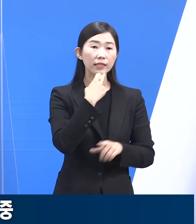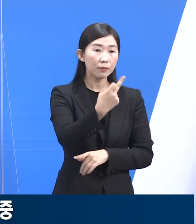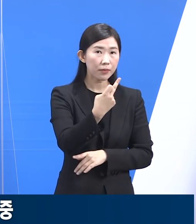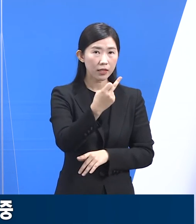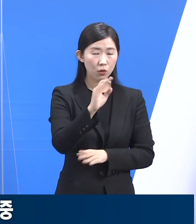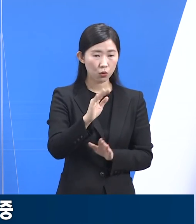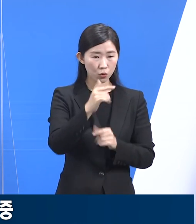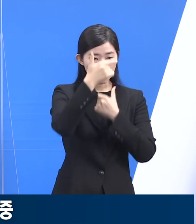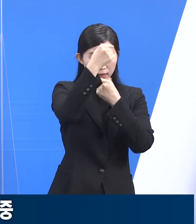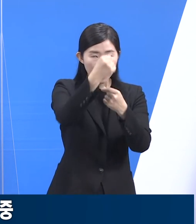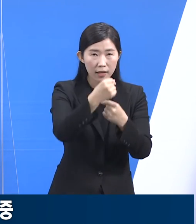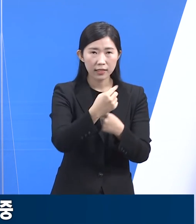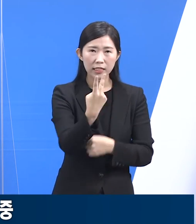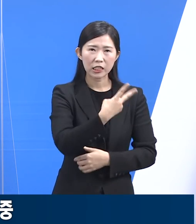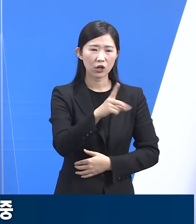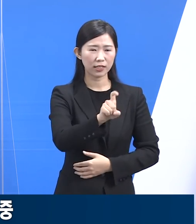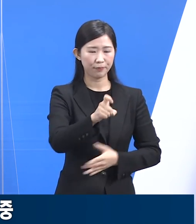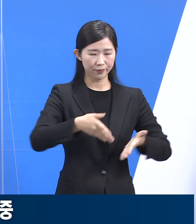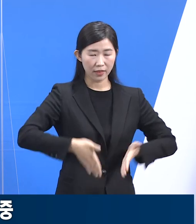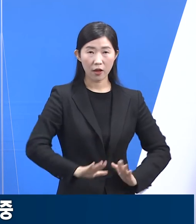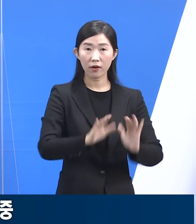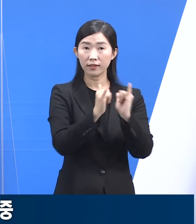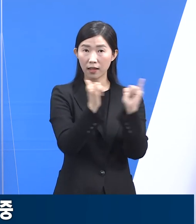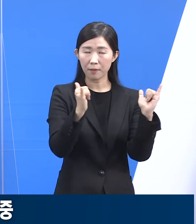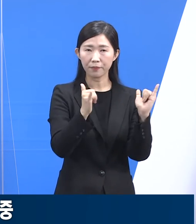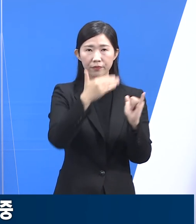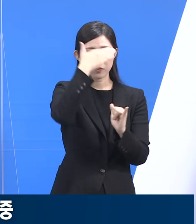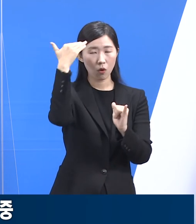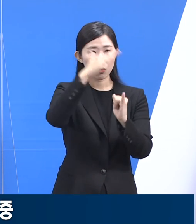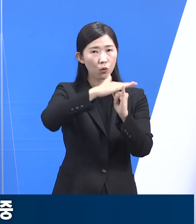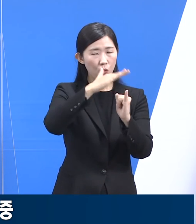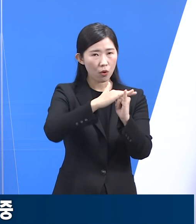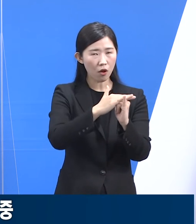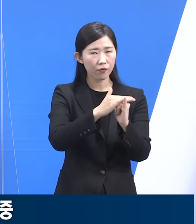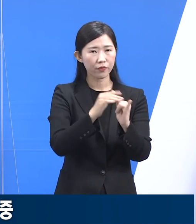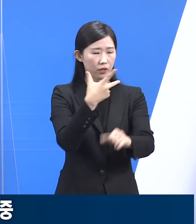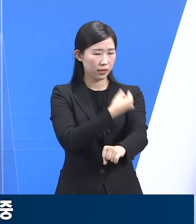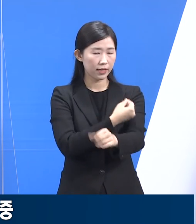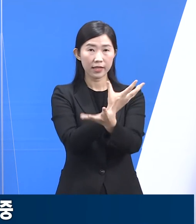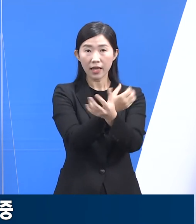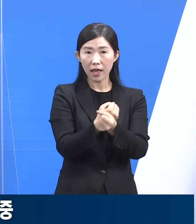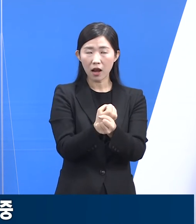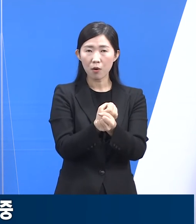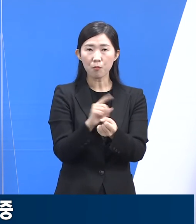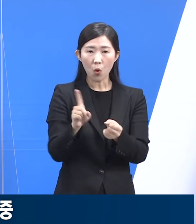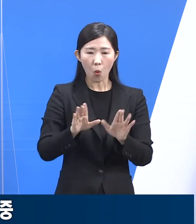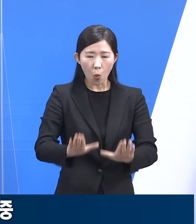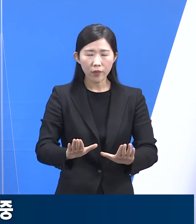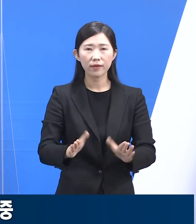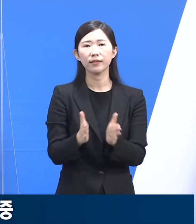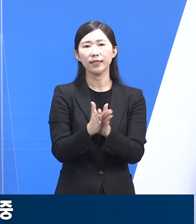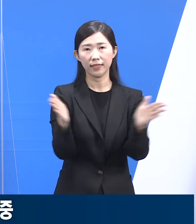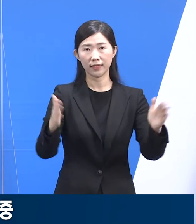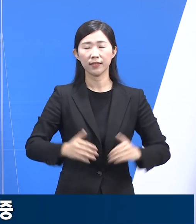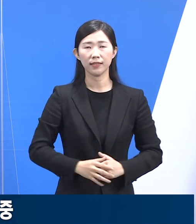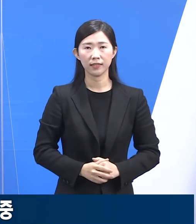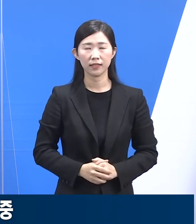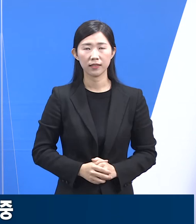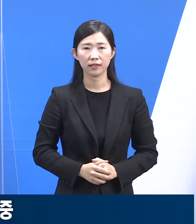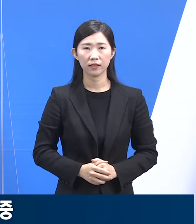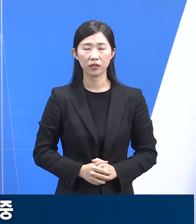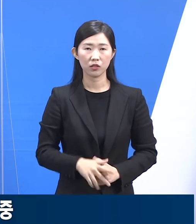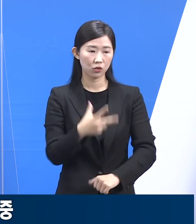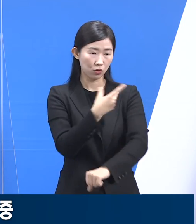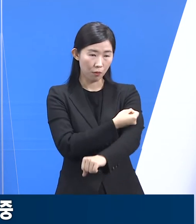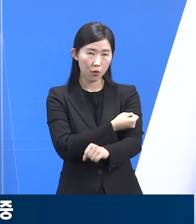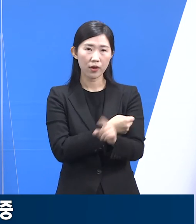2010년생 청소년들의 백신 사전 예약이 4일 0시부터 진행되고 있습니다. 접종은